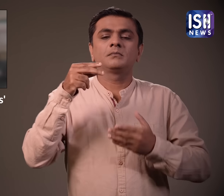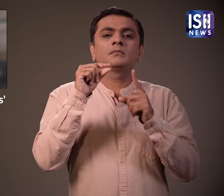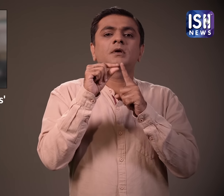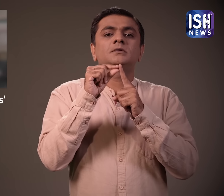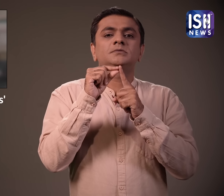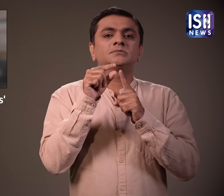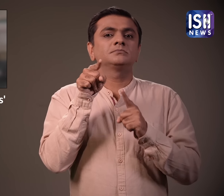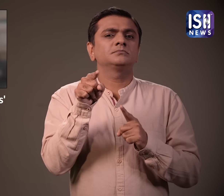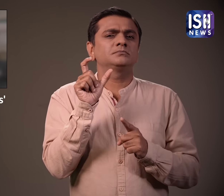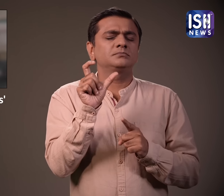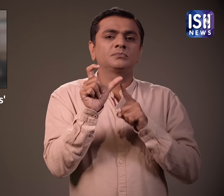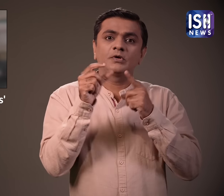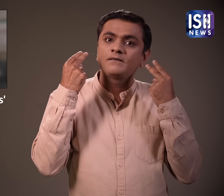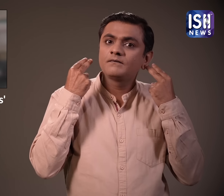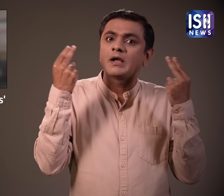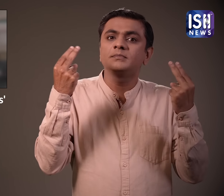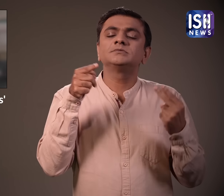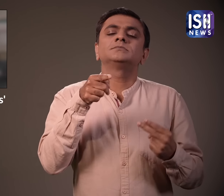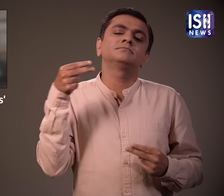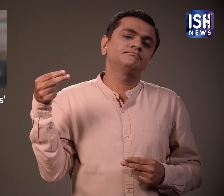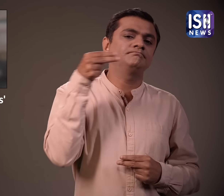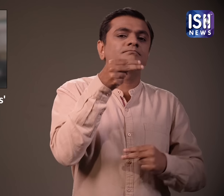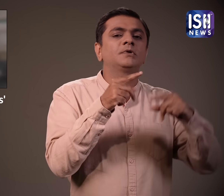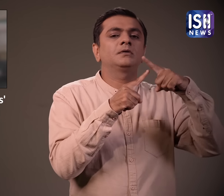है।